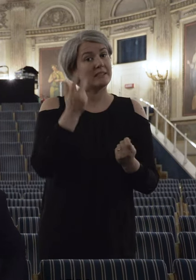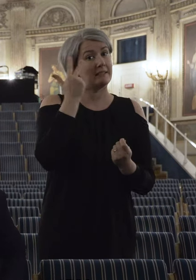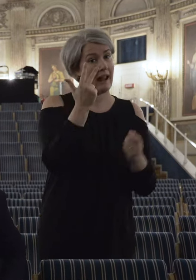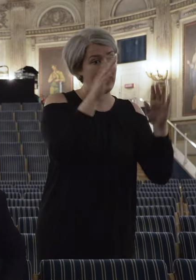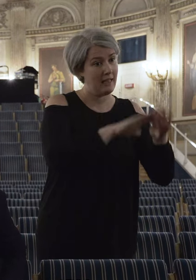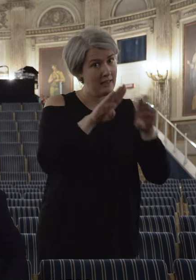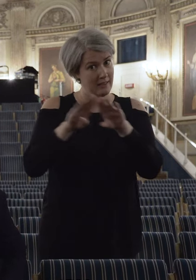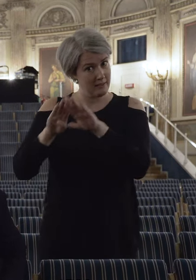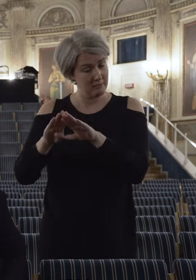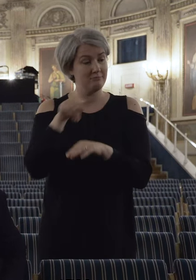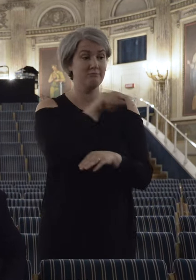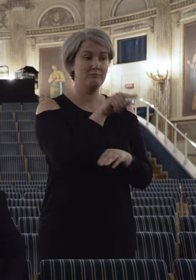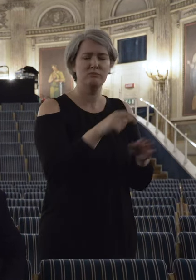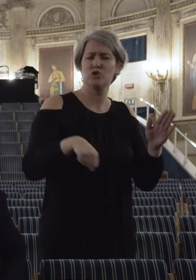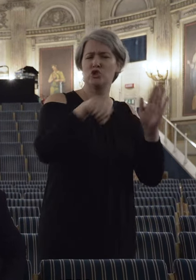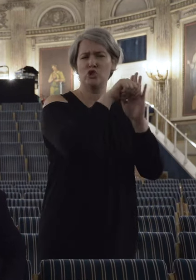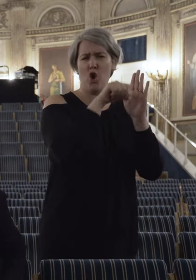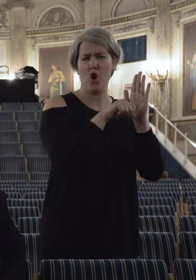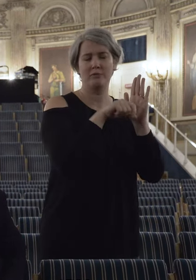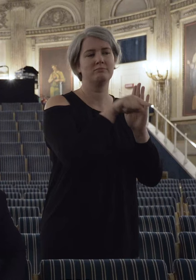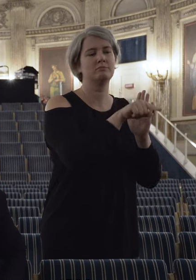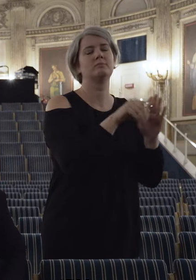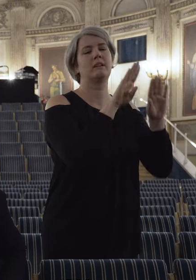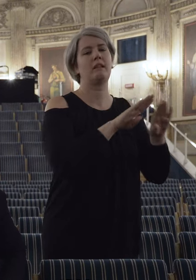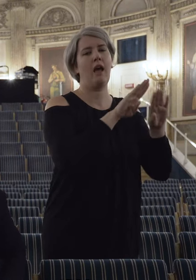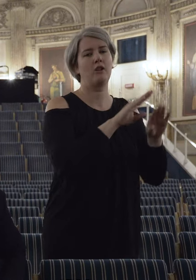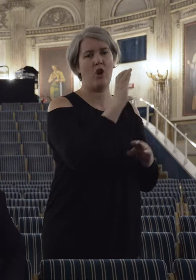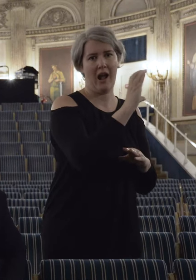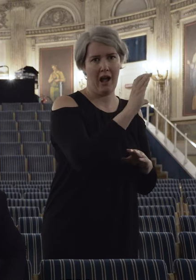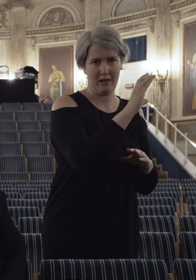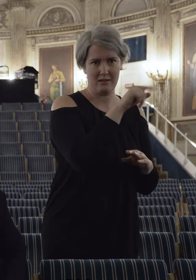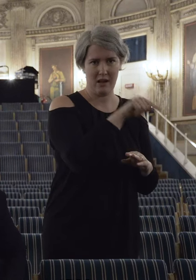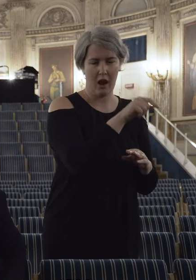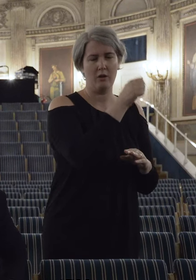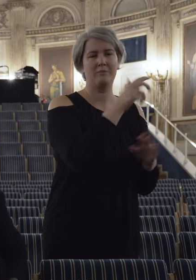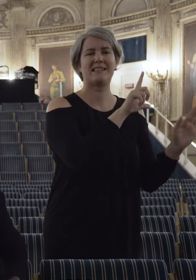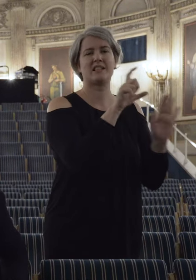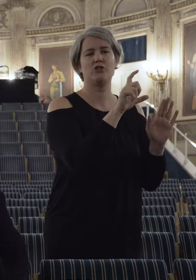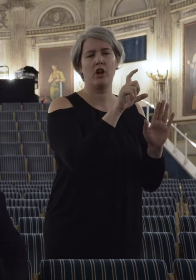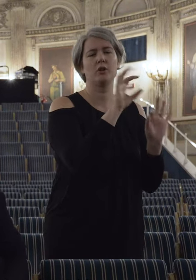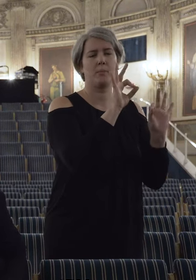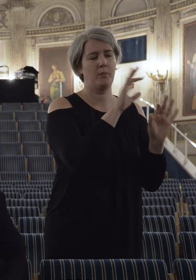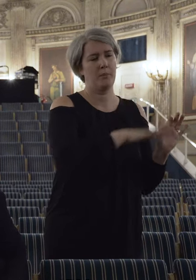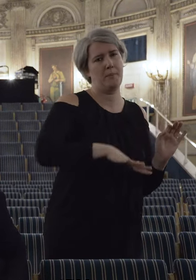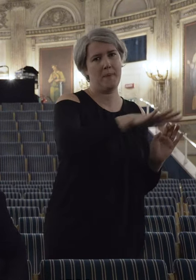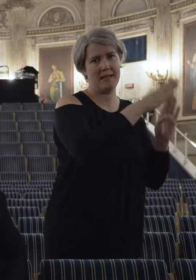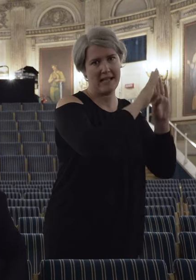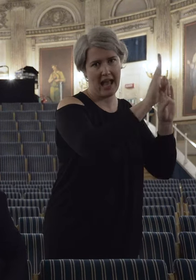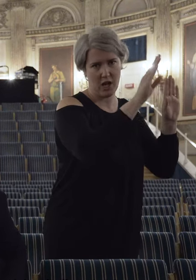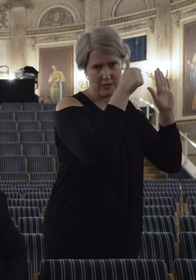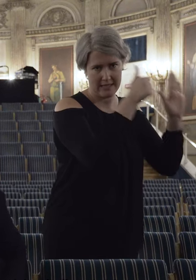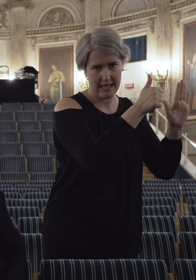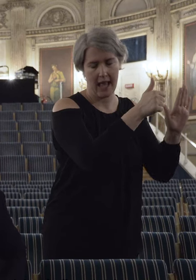lo storico Teatro Carignano del 1700 in centro città, appunto in piazza Carignano 6,